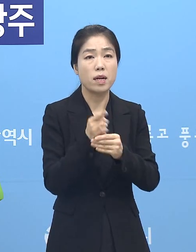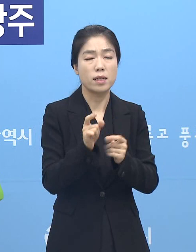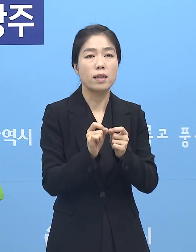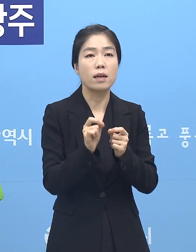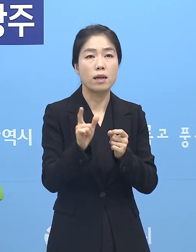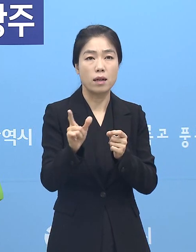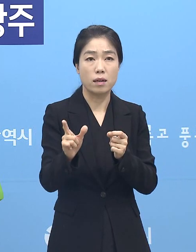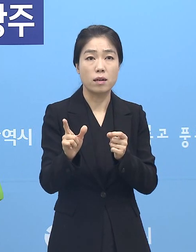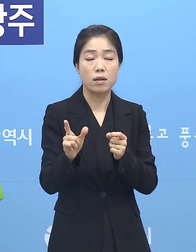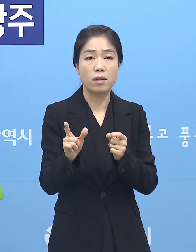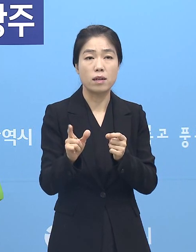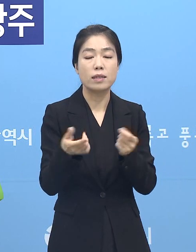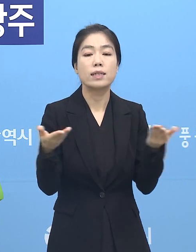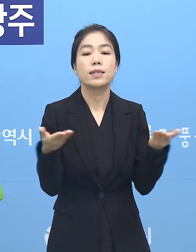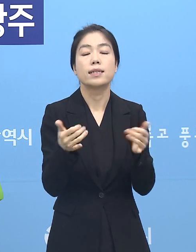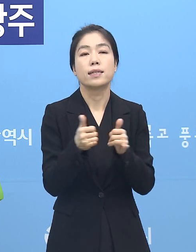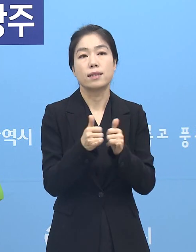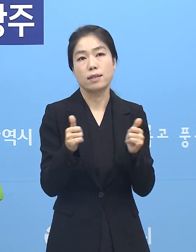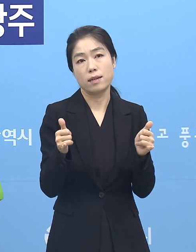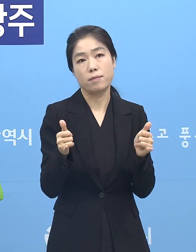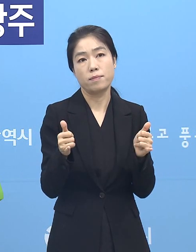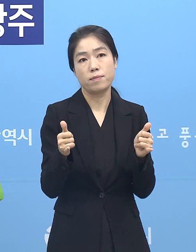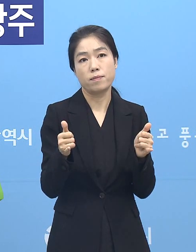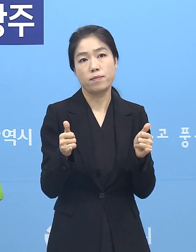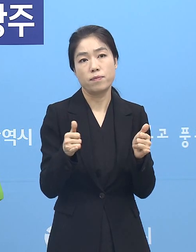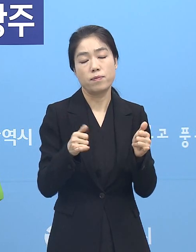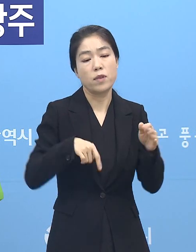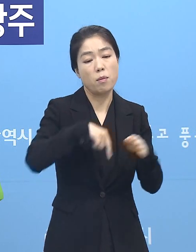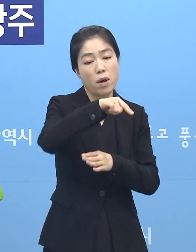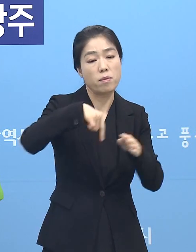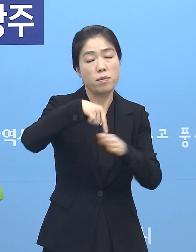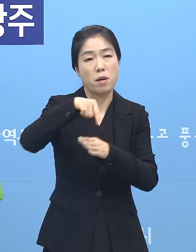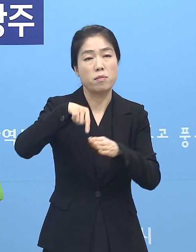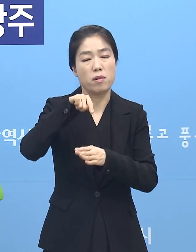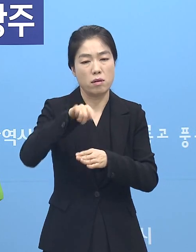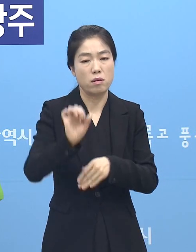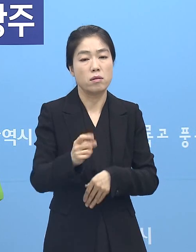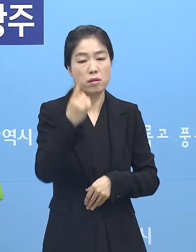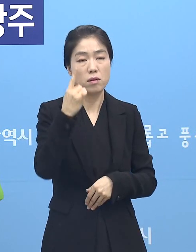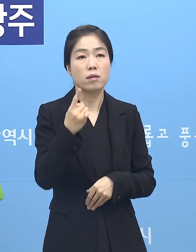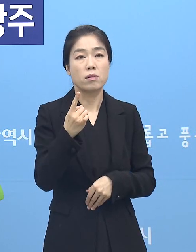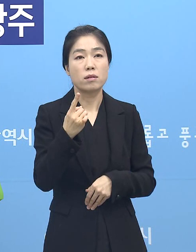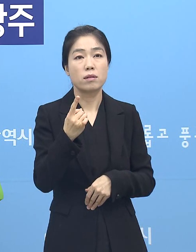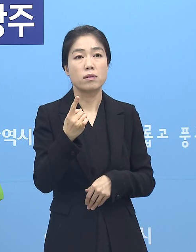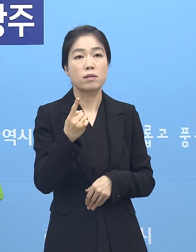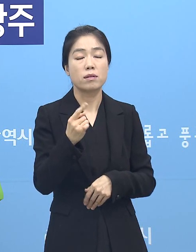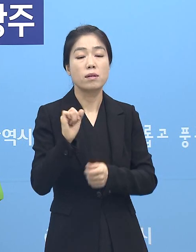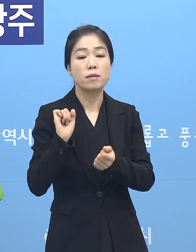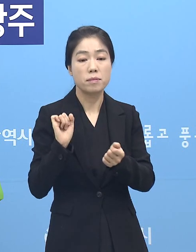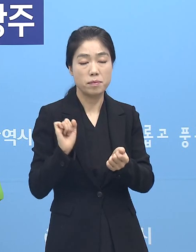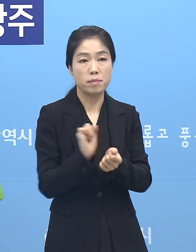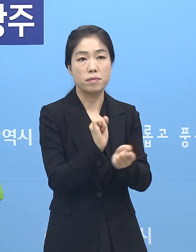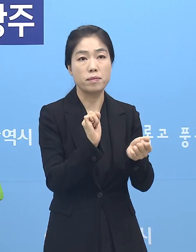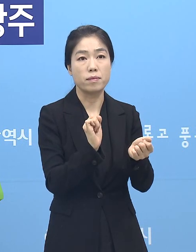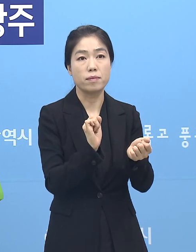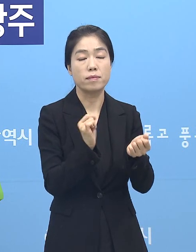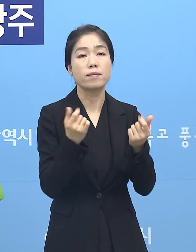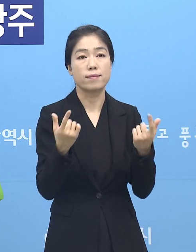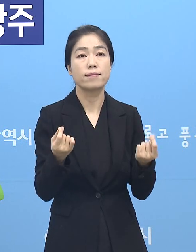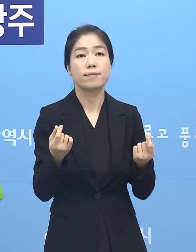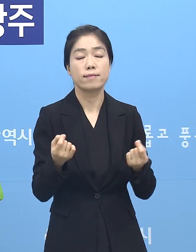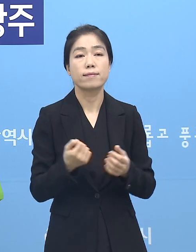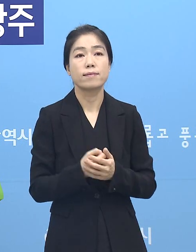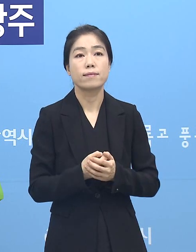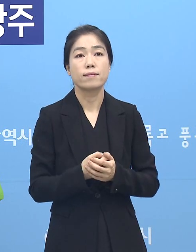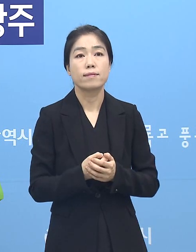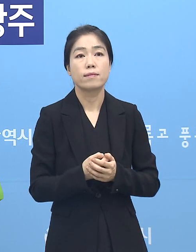주로 직원들의 어떤 외부동선이라든지 이런 것들을 통해서 일단 감염이 되는 걸로 추정이